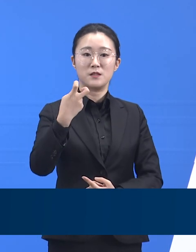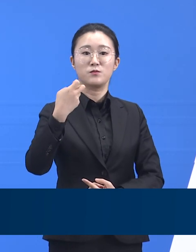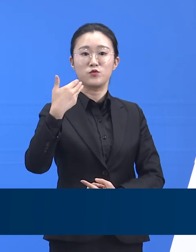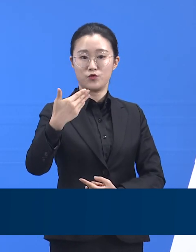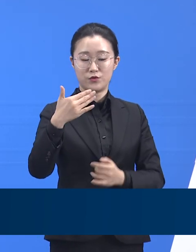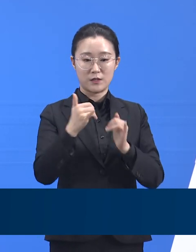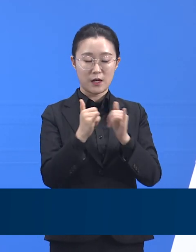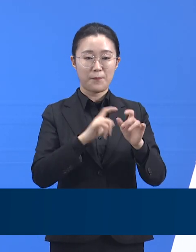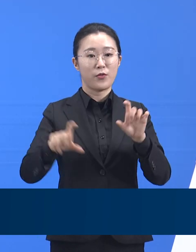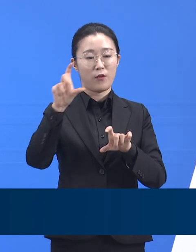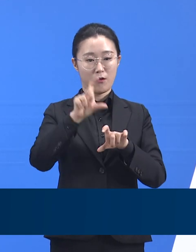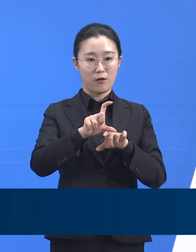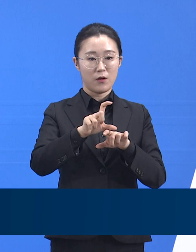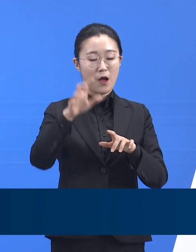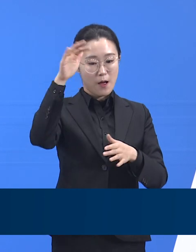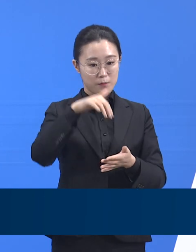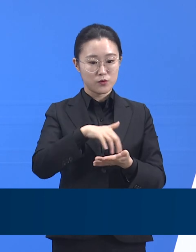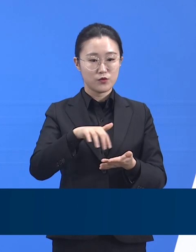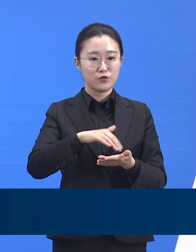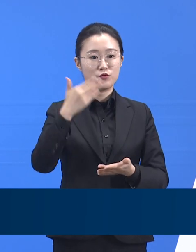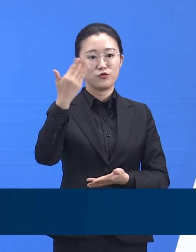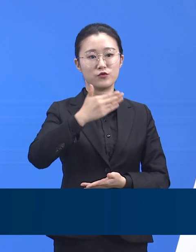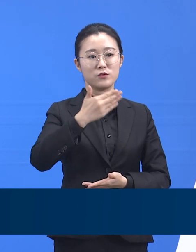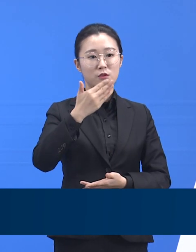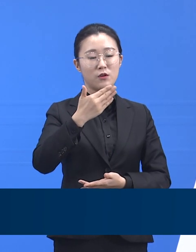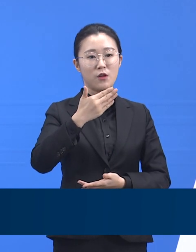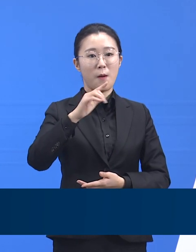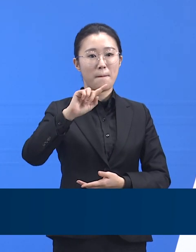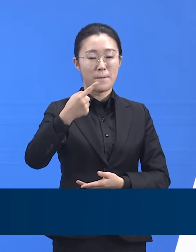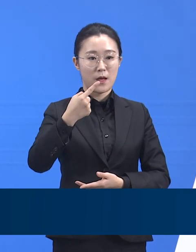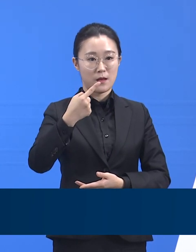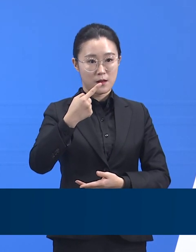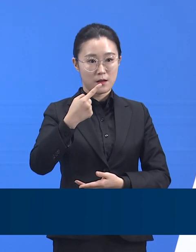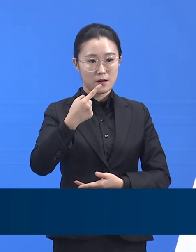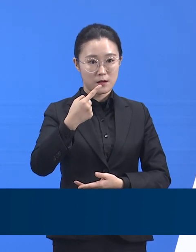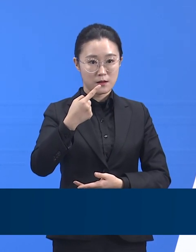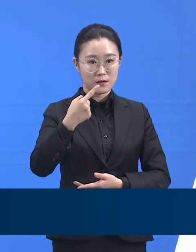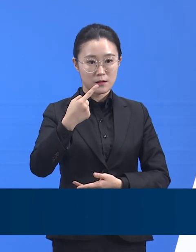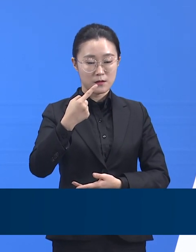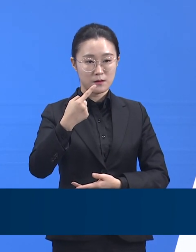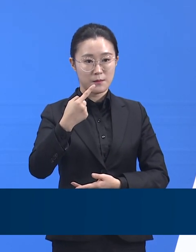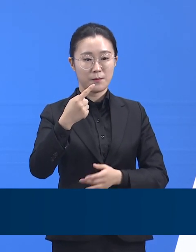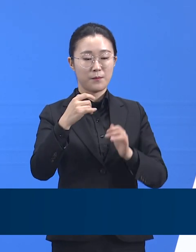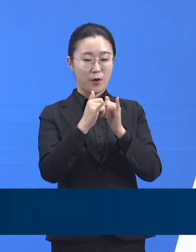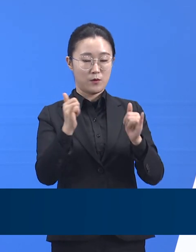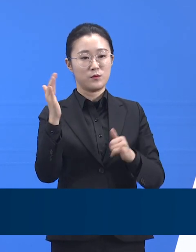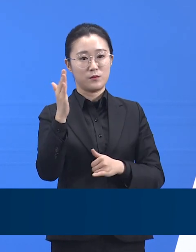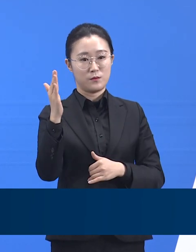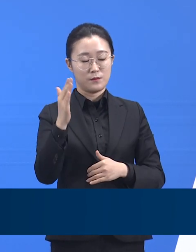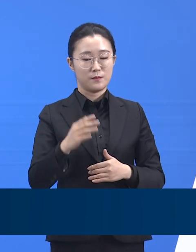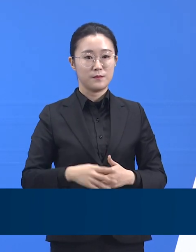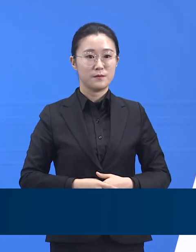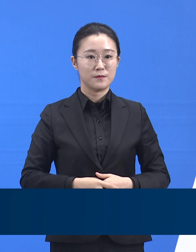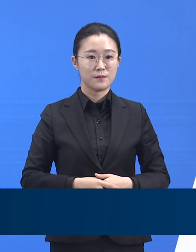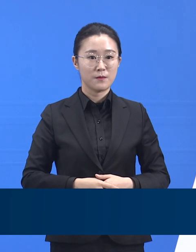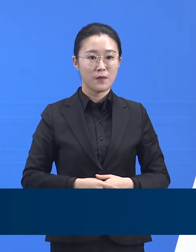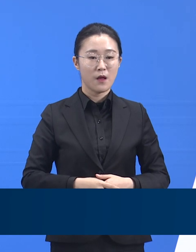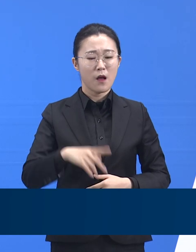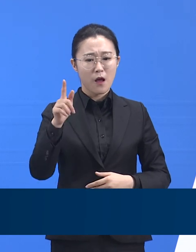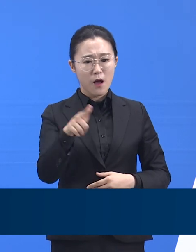9,135명으로 도내 28개의 시군에서 확진자가 발생했습니다. 하루 확진자